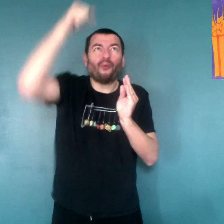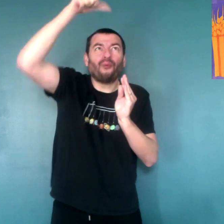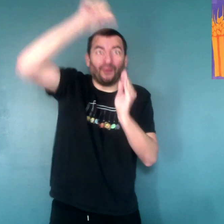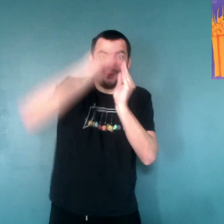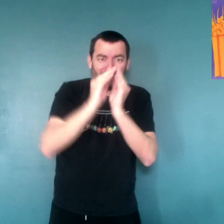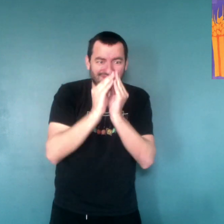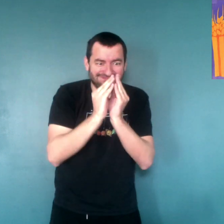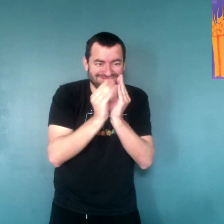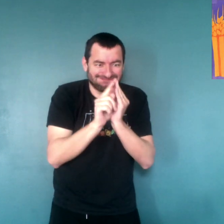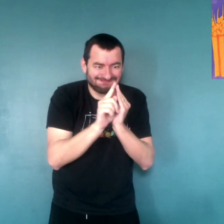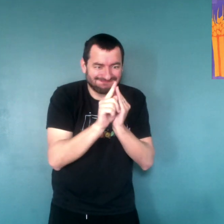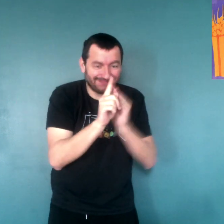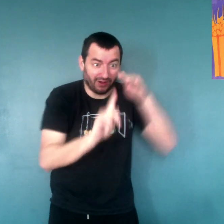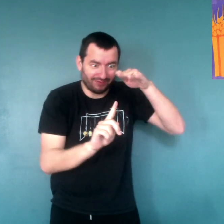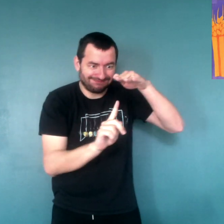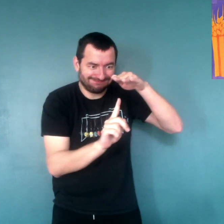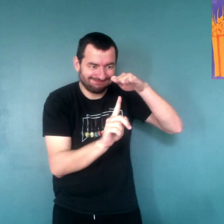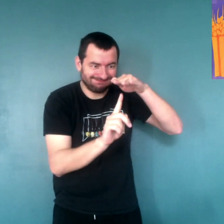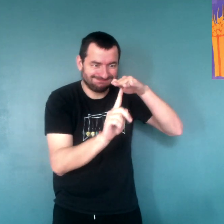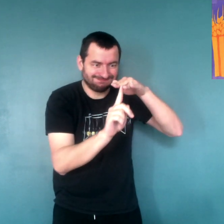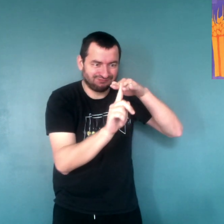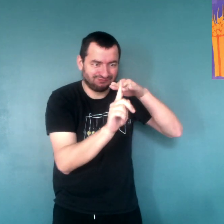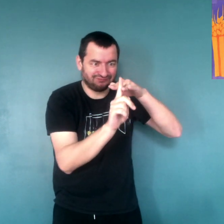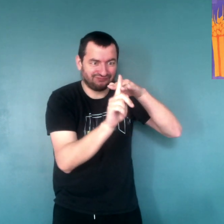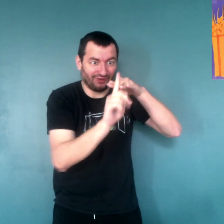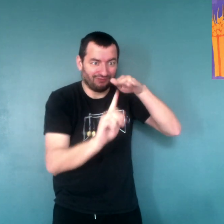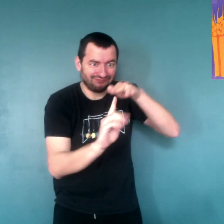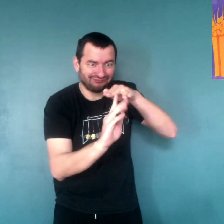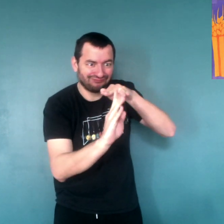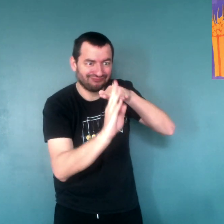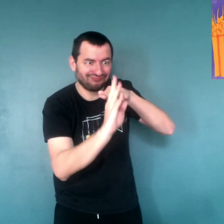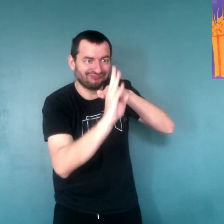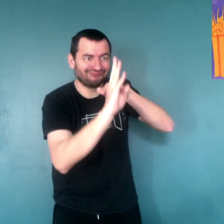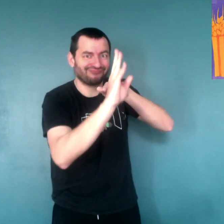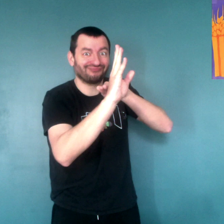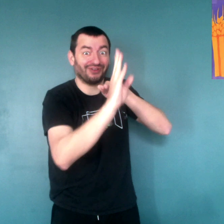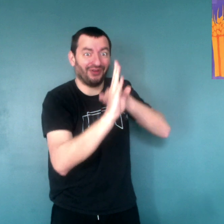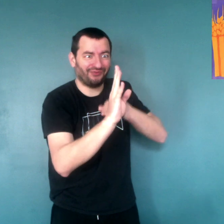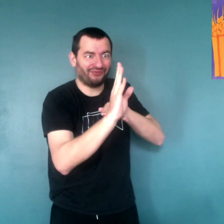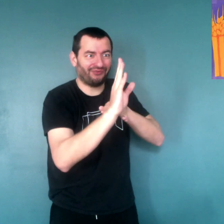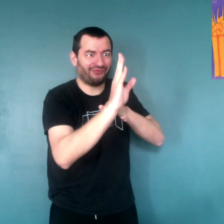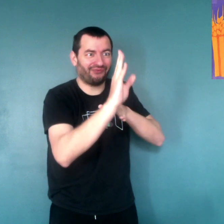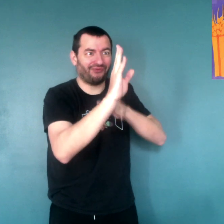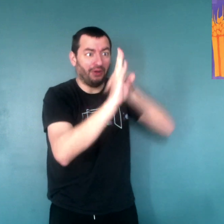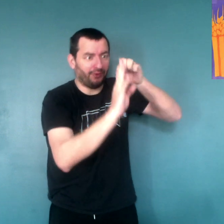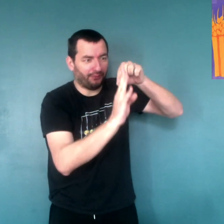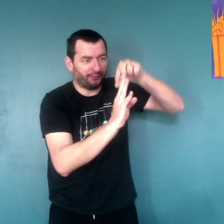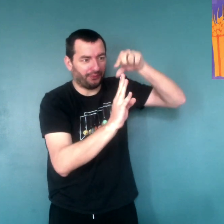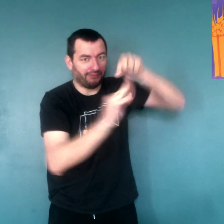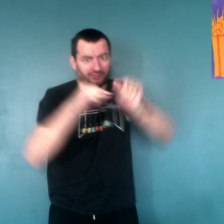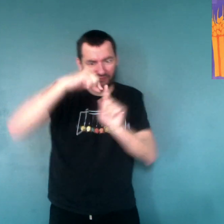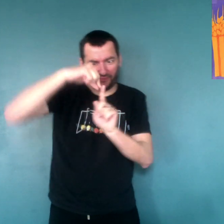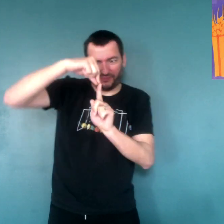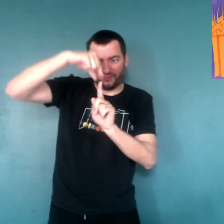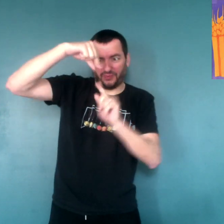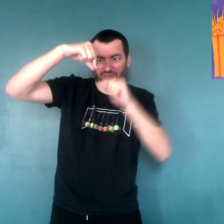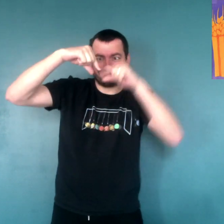Avec la pluie. Et les voilà qui poussent et qui poussent et deviennent de grands épis de blé.